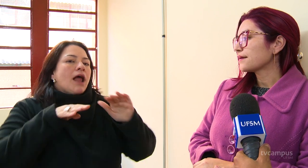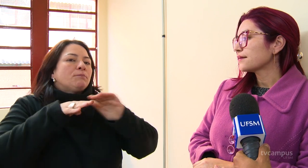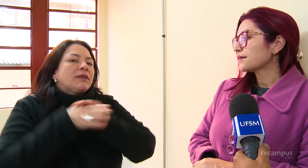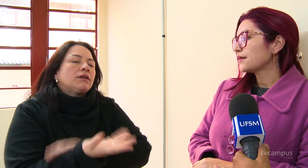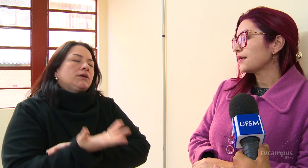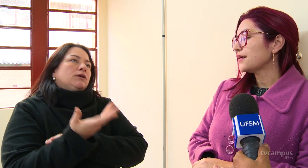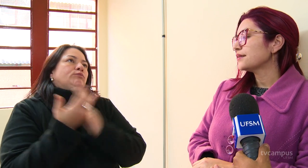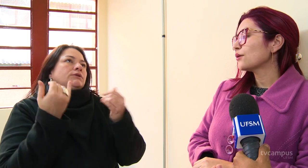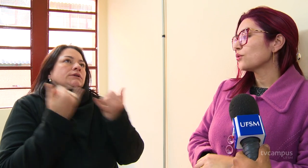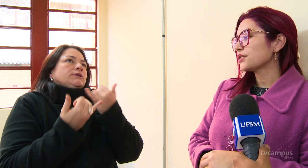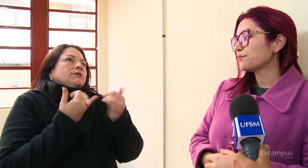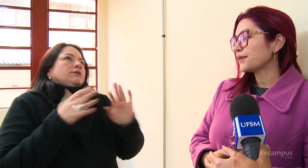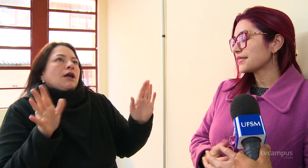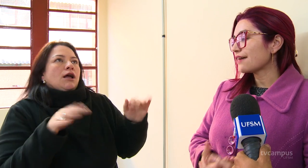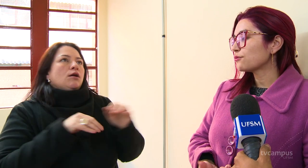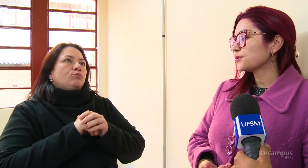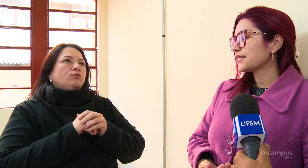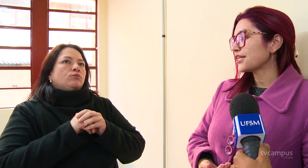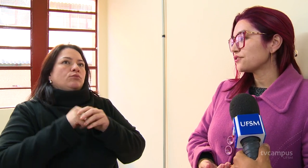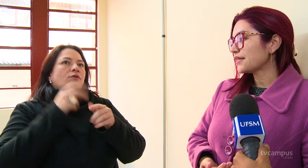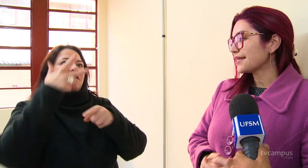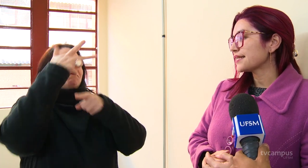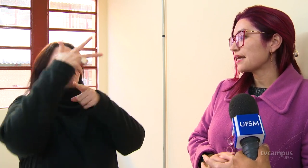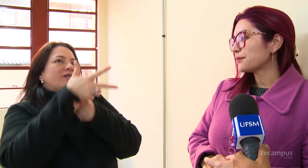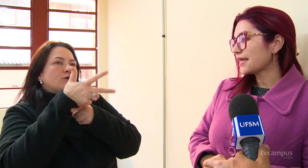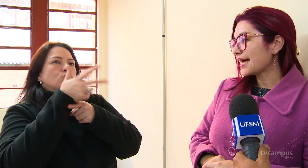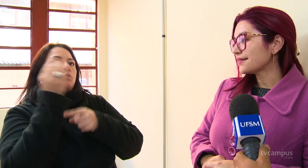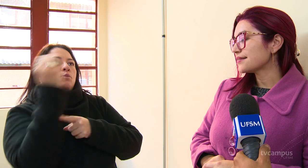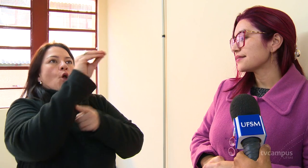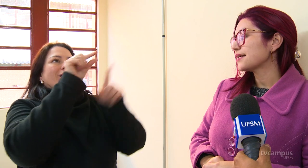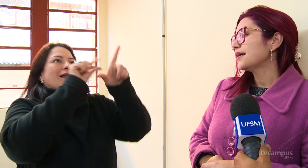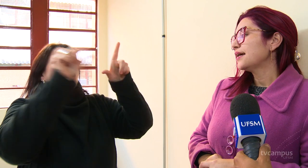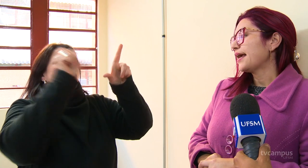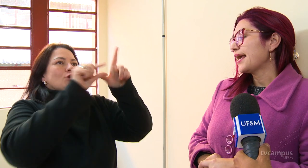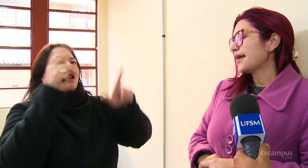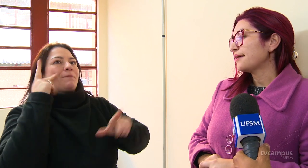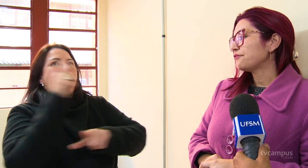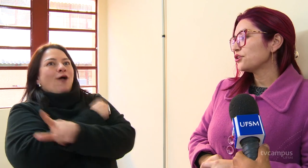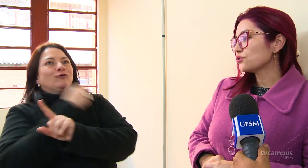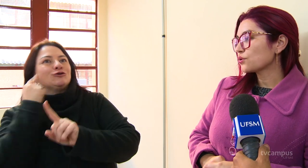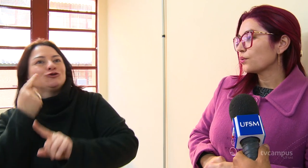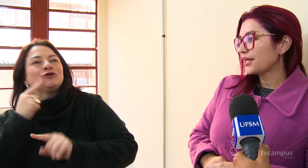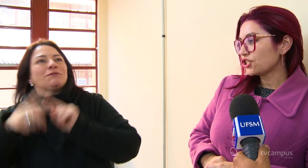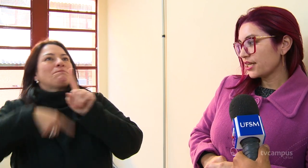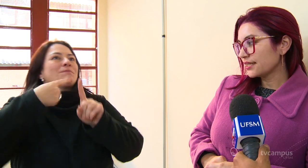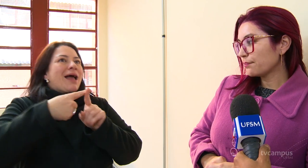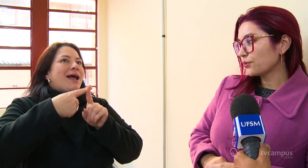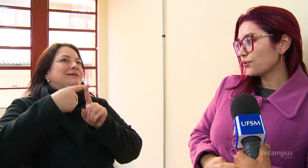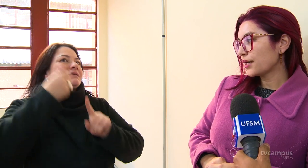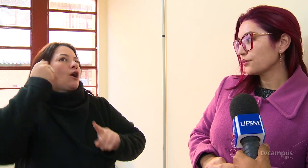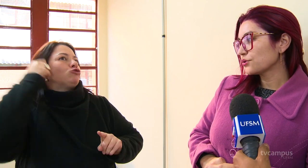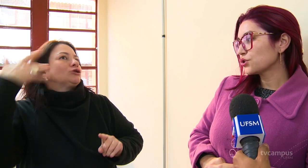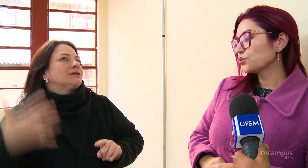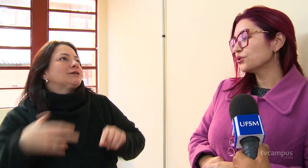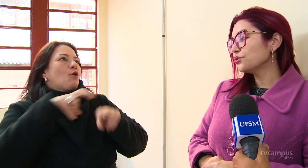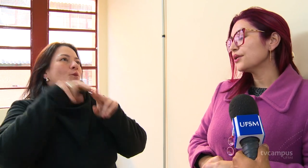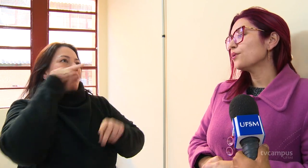E então nós pensávamos em atividades adaptadas, vídeos com legenda para o aluno surdo e com